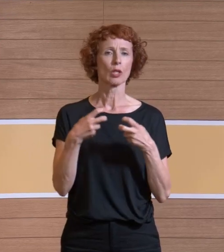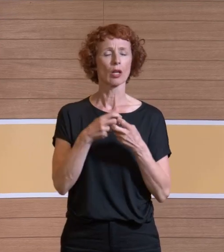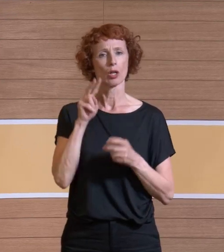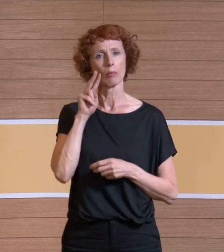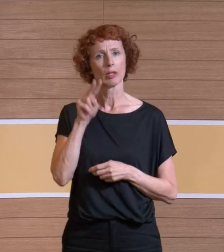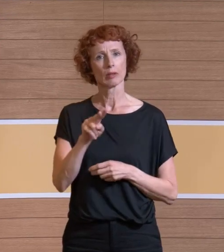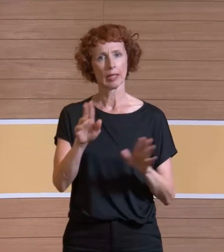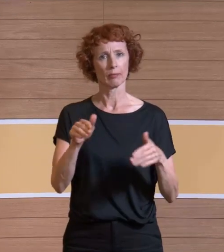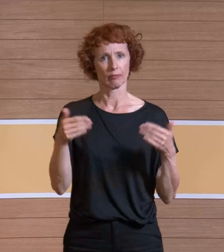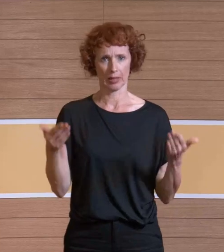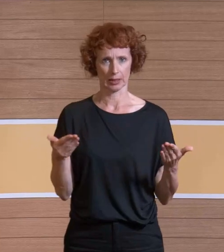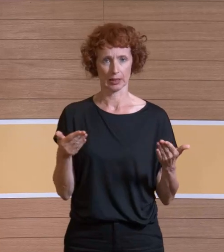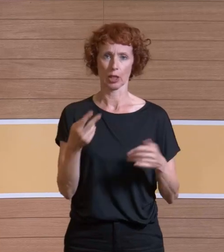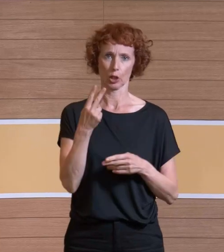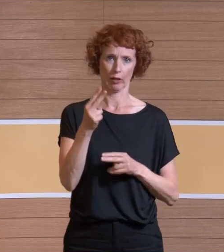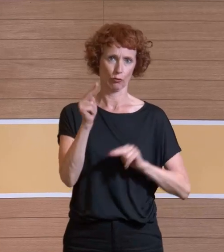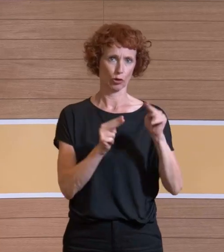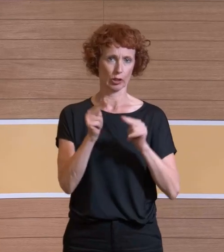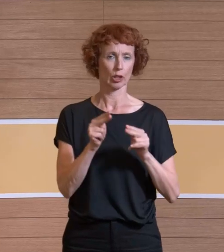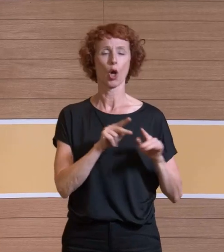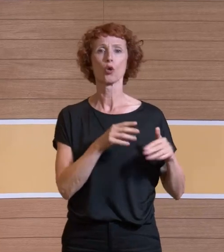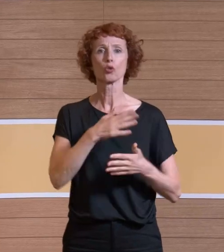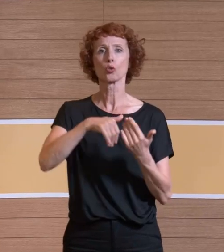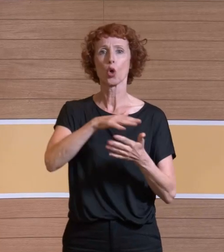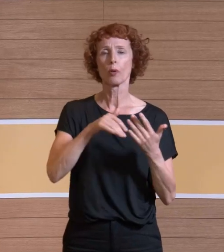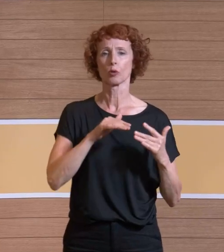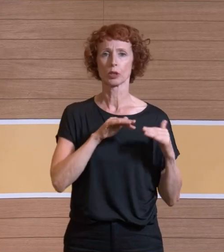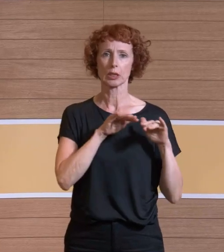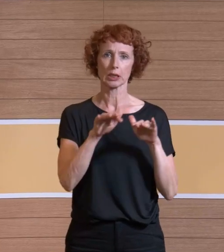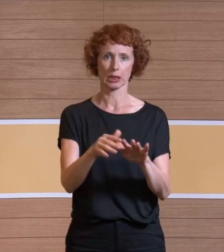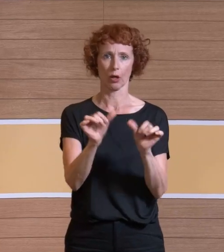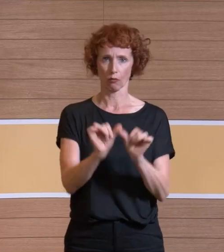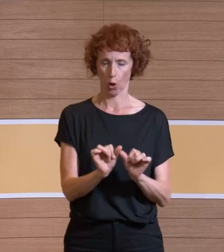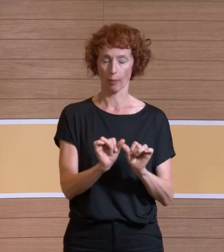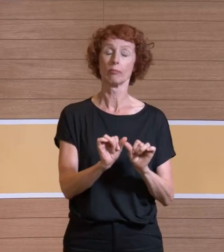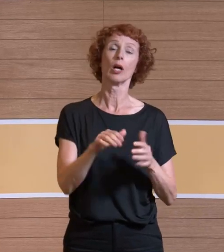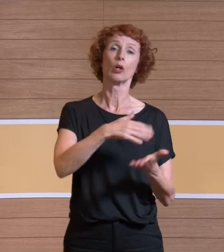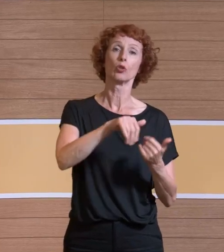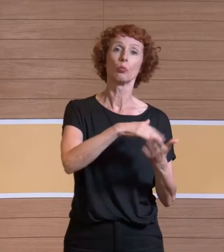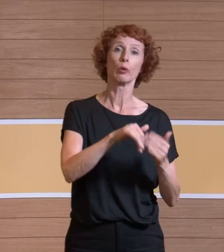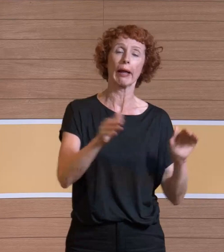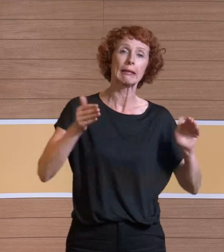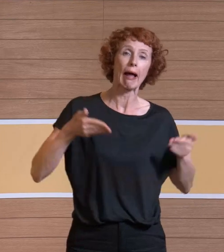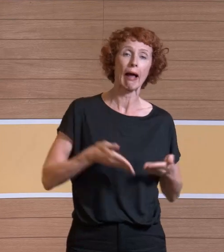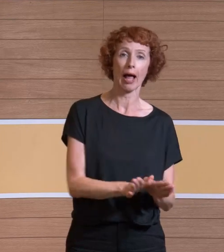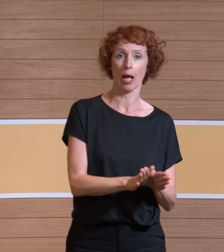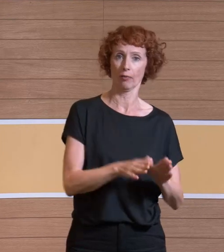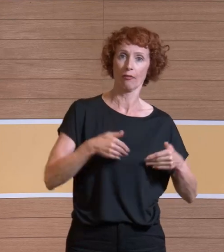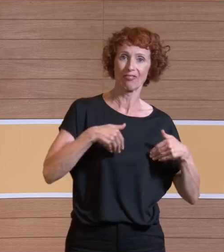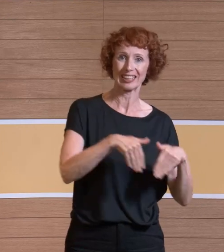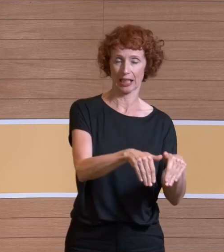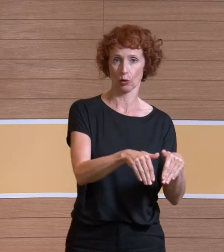gibt es tatsächlich ja auch nur zwei Strömungsformen. Nämlich entweder diese turbulenzarme Verdrängungsströmung, im folgenden kurz